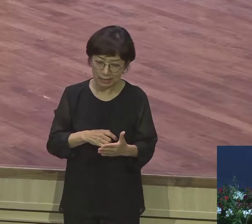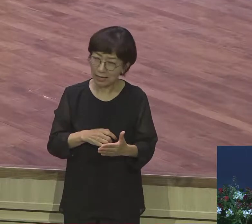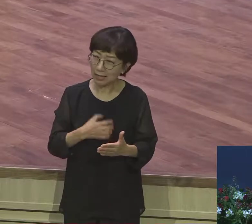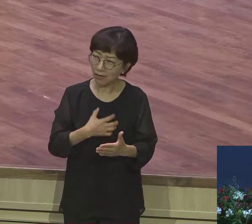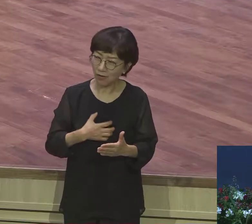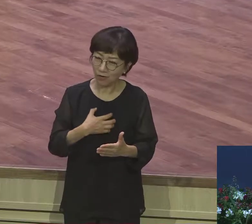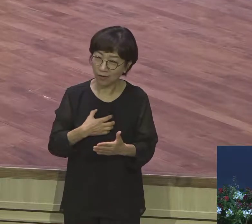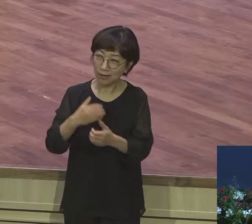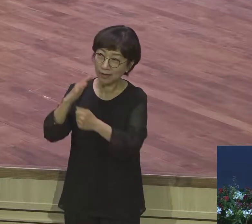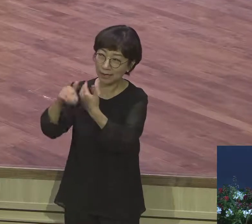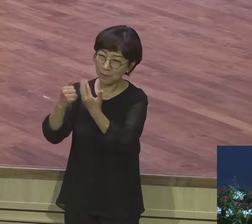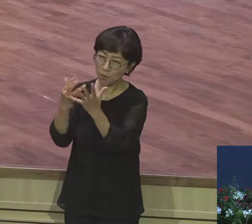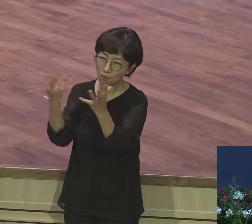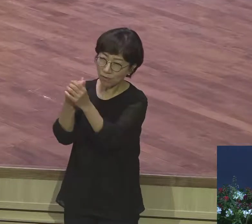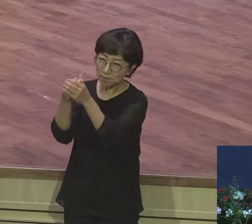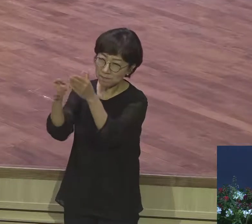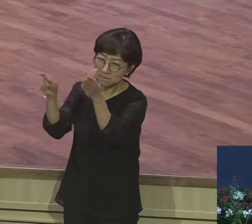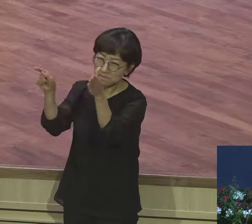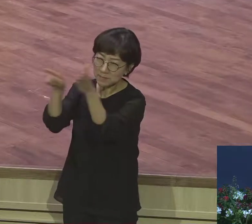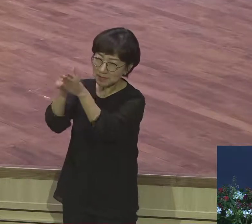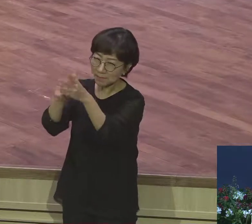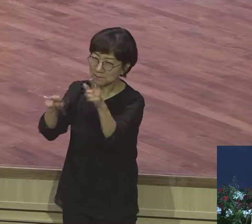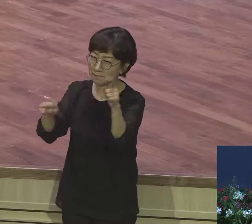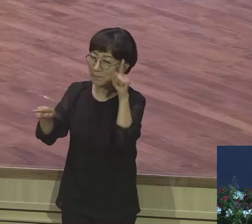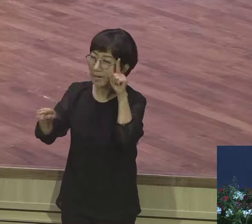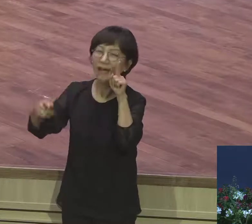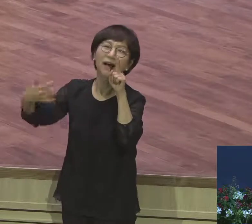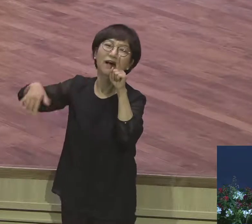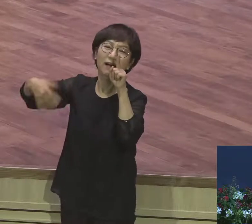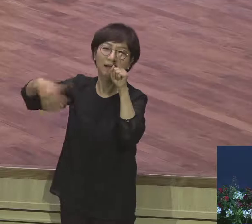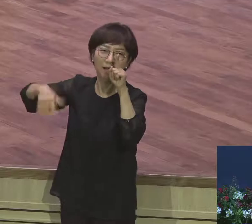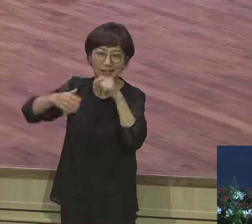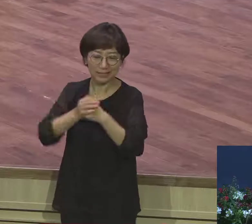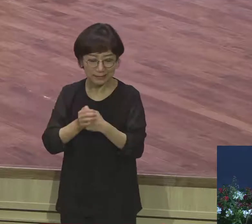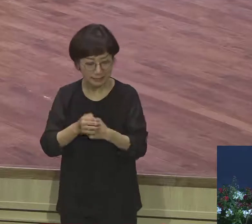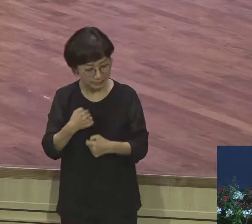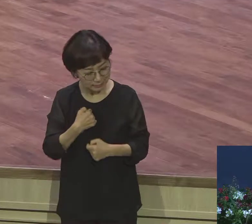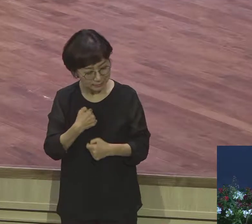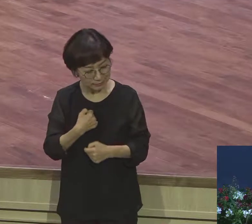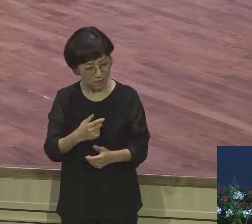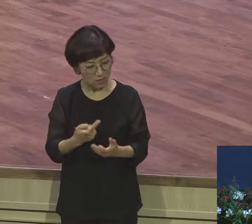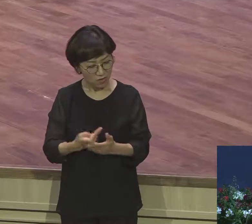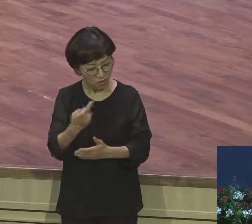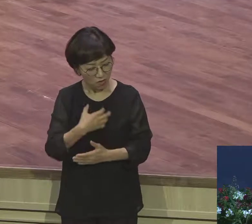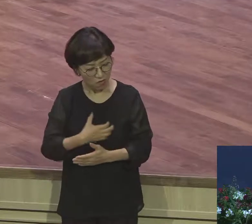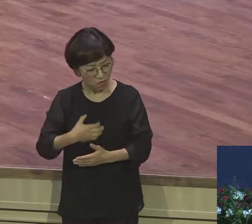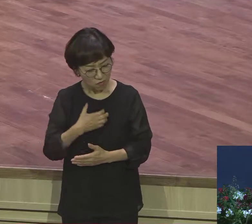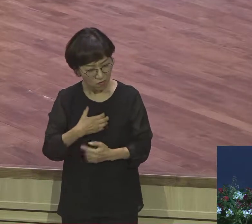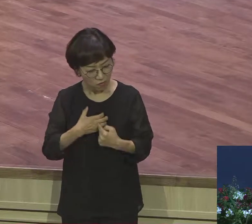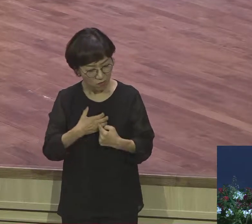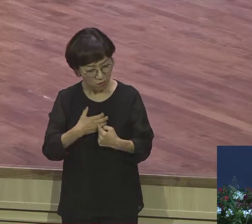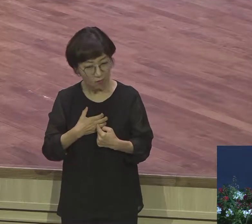애쓰에 대한 두려움을 인해가지고 자기보다 앞서 신을 위해서 사다를 보냅니다